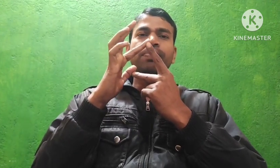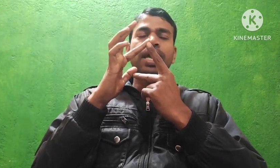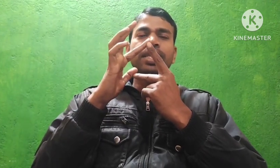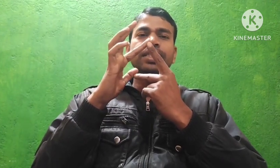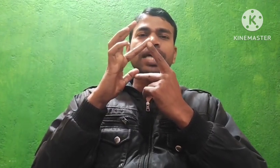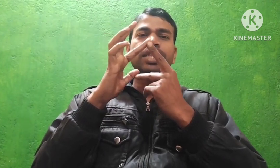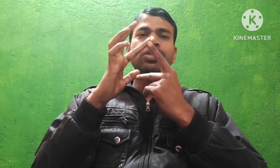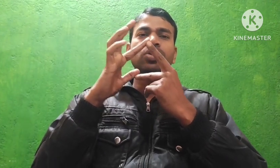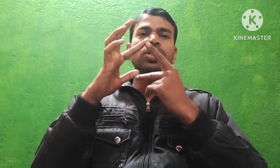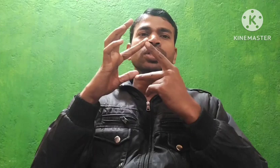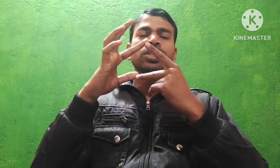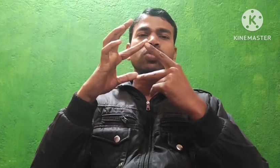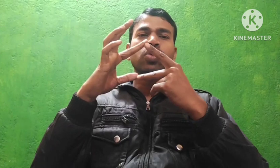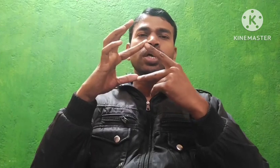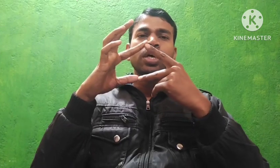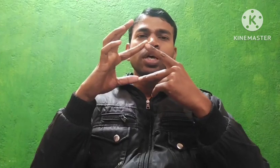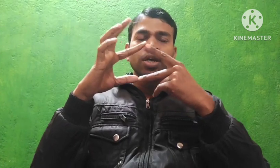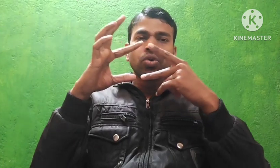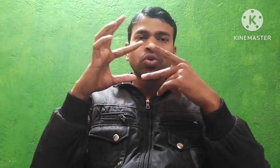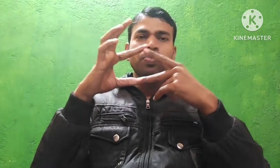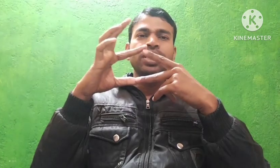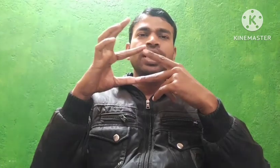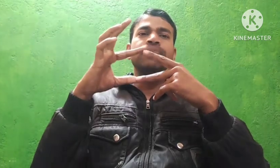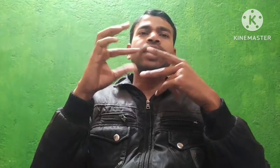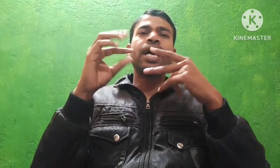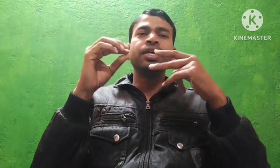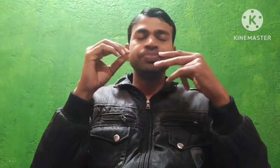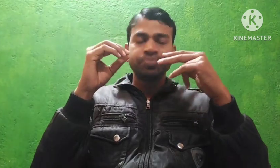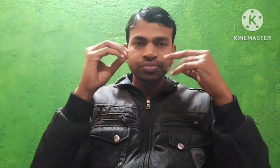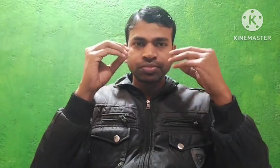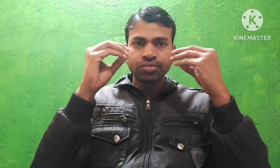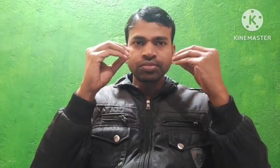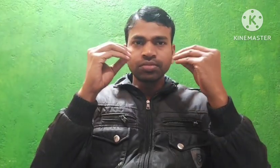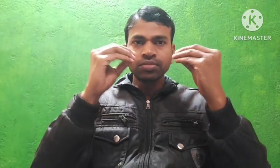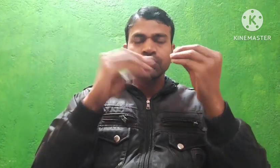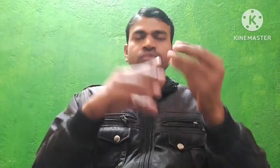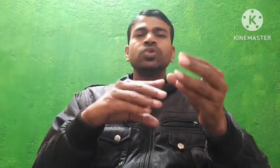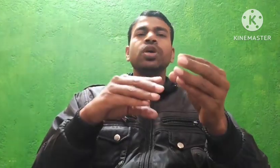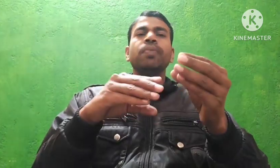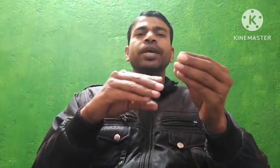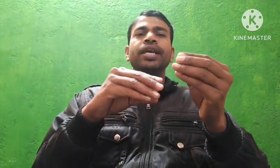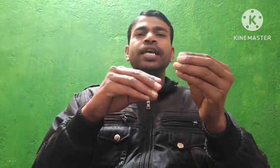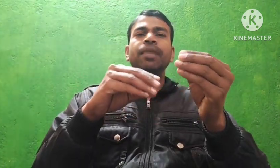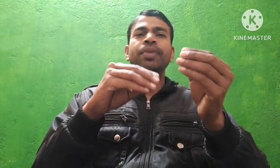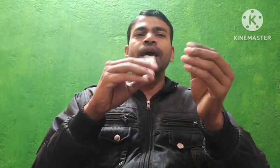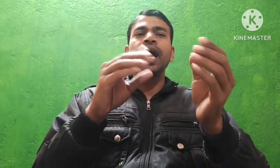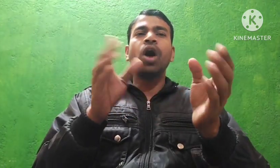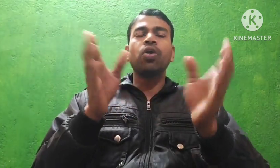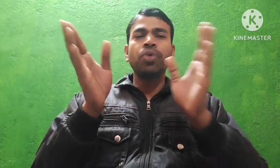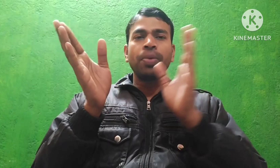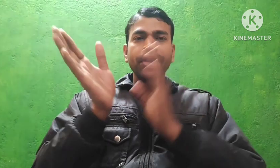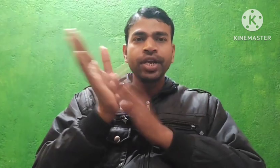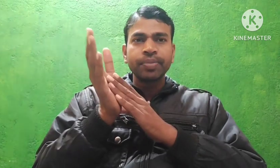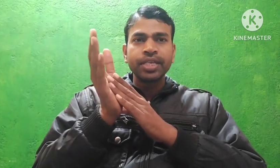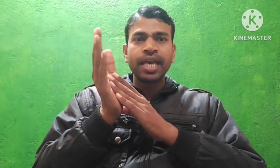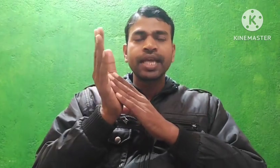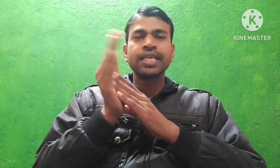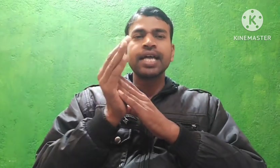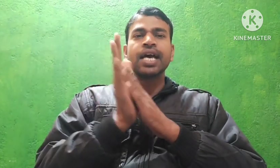मान लिजे साथ ही हो कि कोई गुरूप डी करमचारी मेकेनिकल में है और वो अपरेटिंग में जाना चाहता